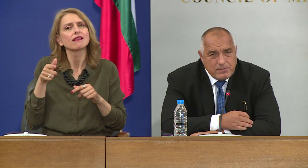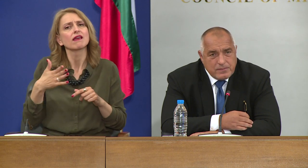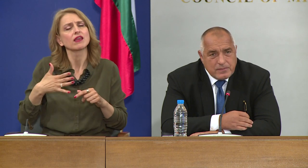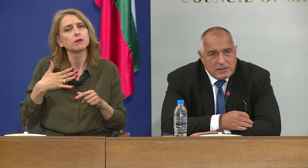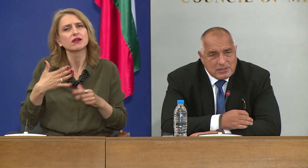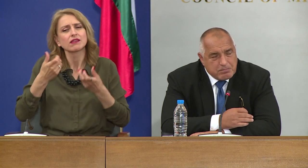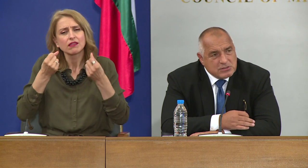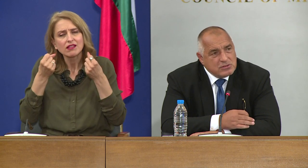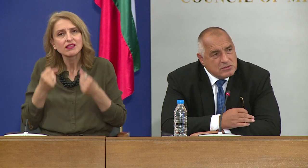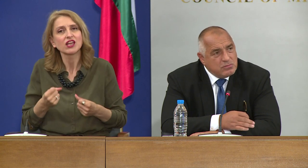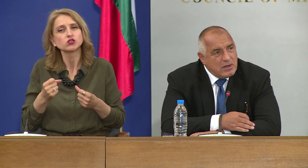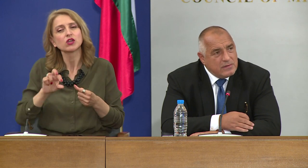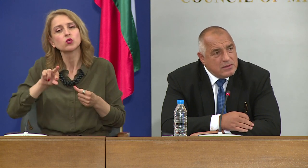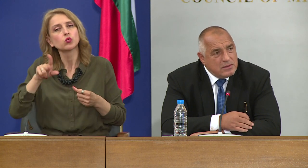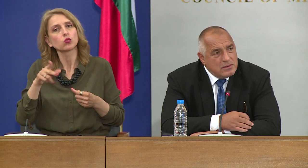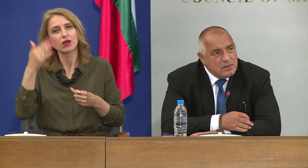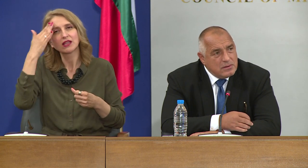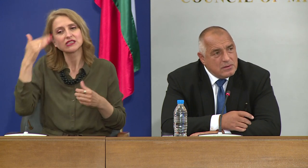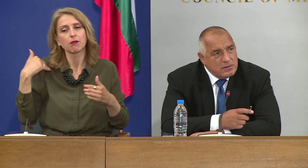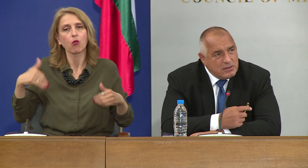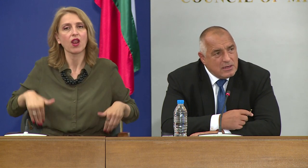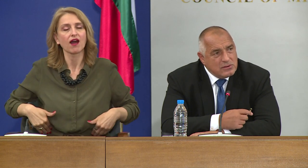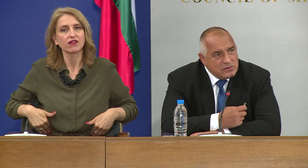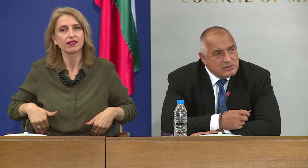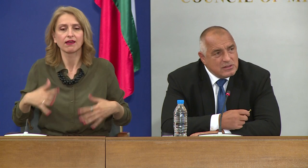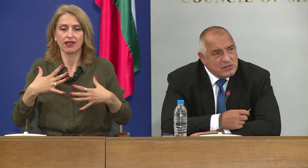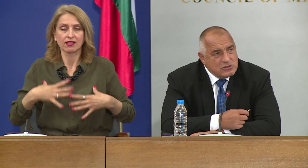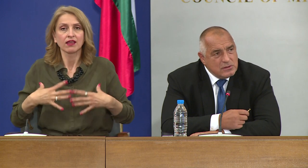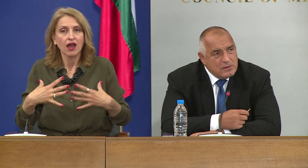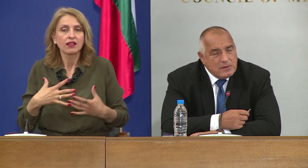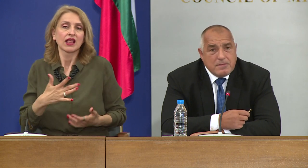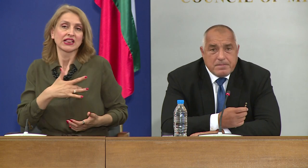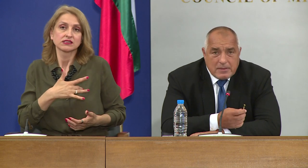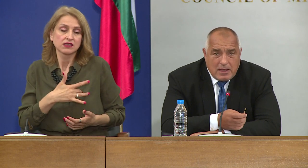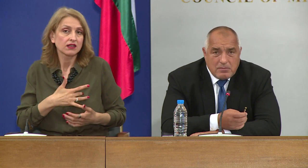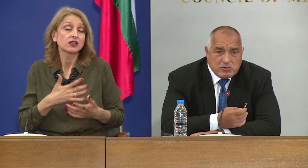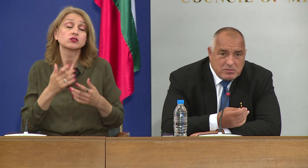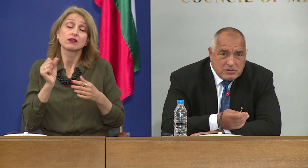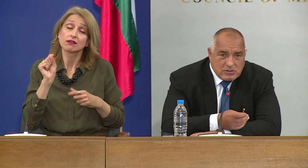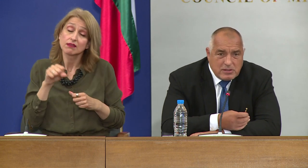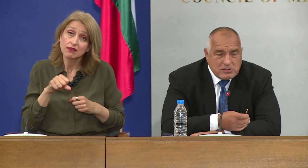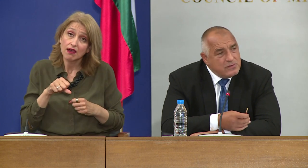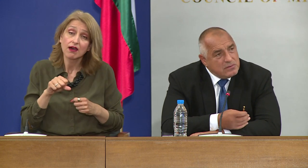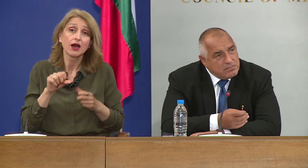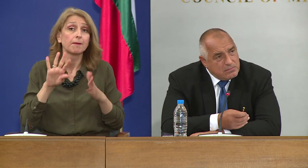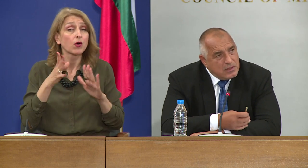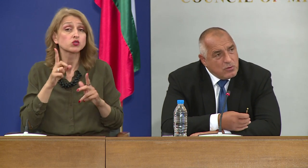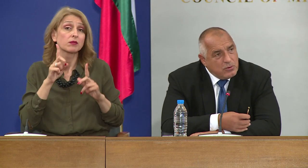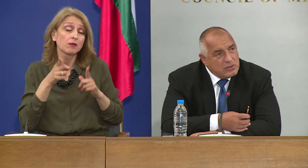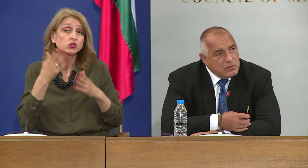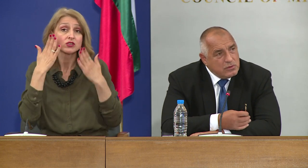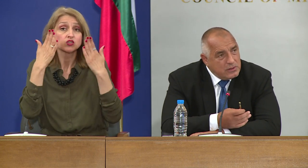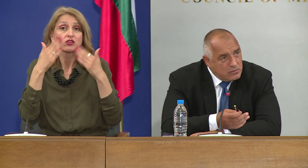съпътстващи заболявания. И дихателни, и сърдечни. Да, може би са ще ли да живеят